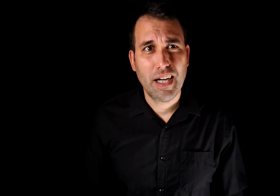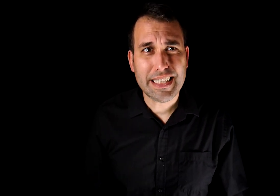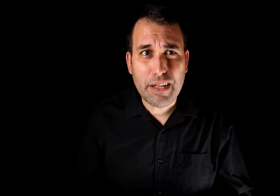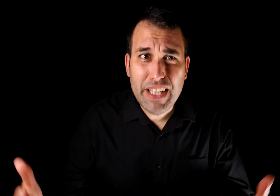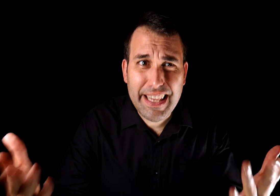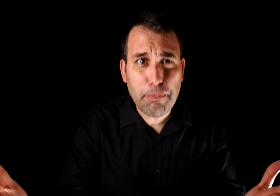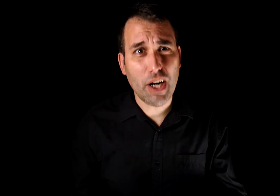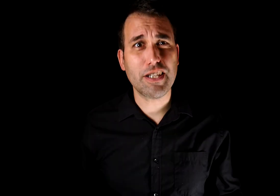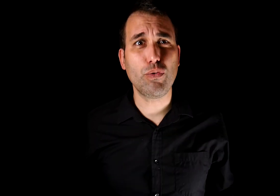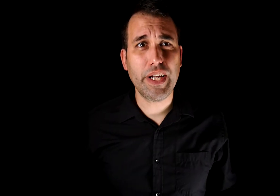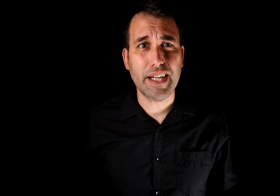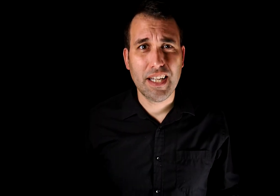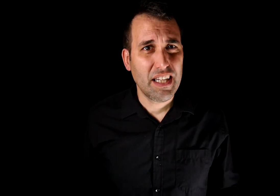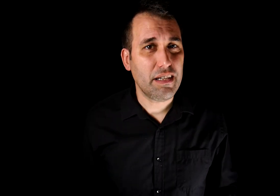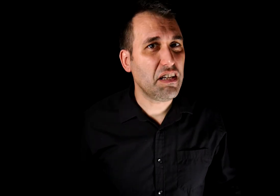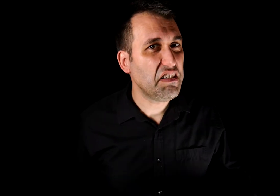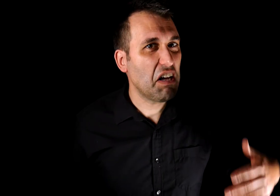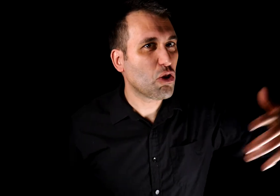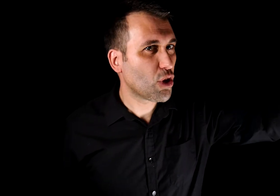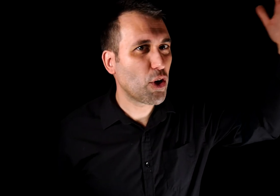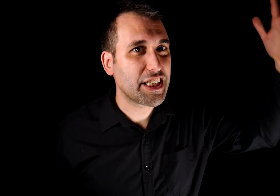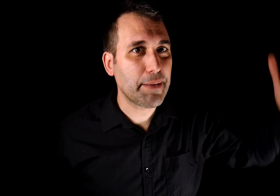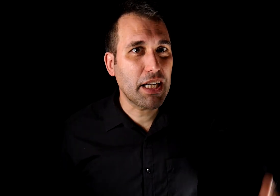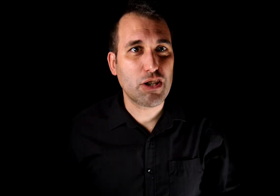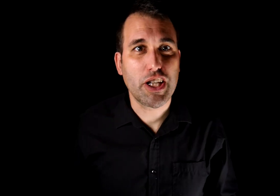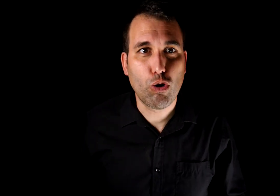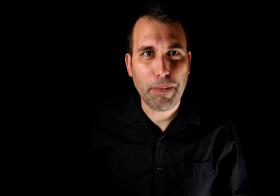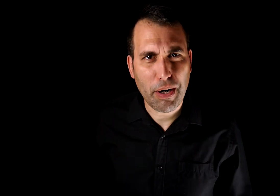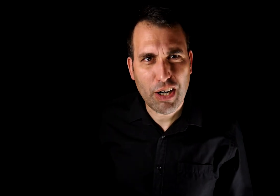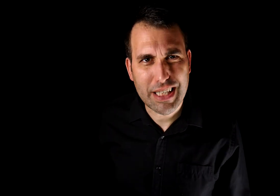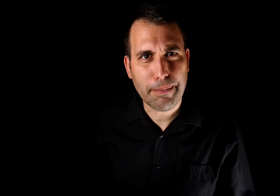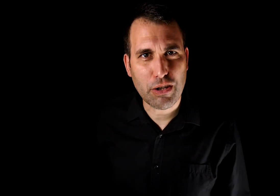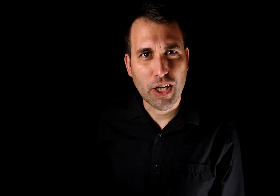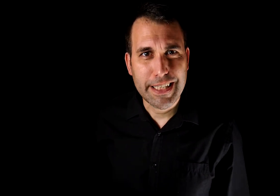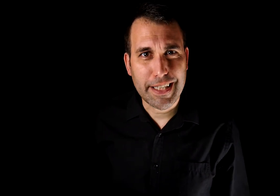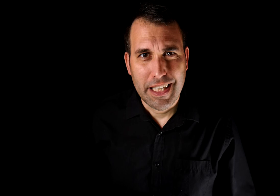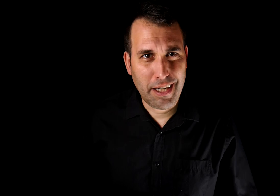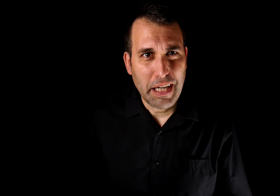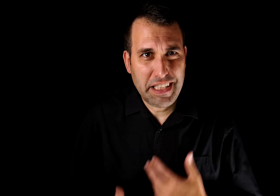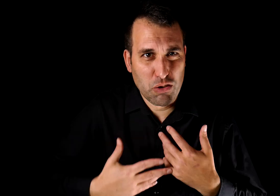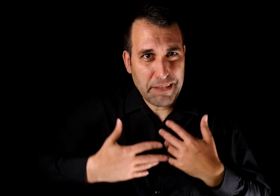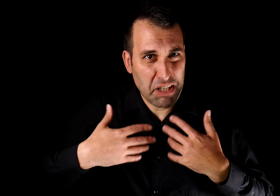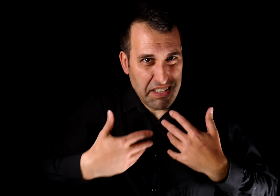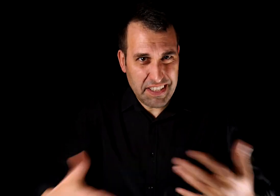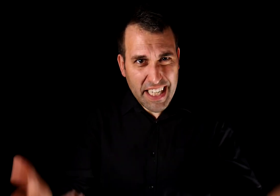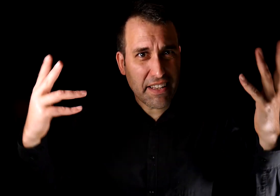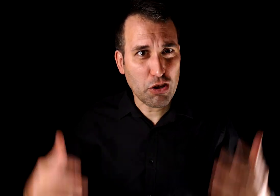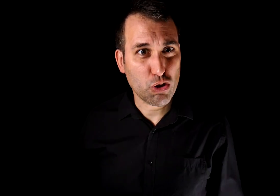¡Hasta defiende al tipo que lo hace sufrir! Y el otro Boca Chancla no se disculpa por haberlo lastimado, sino que sigue haciéndolo